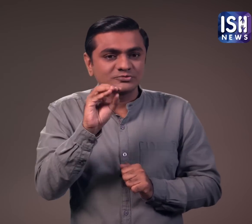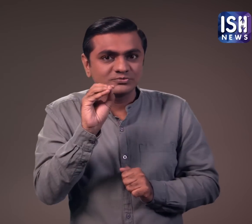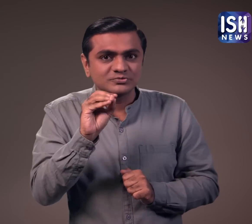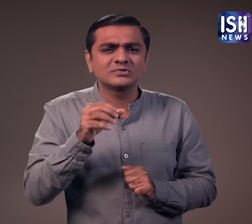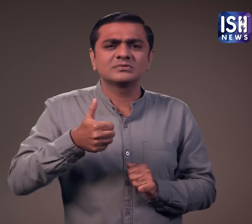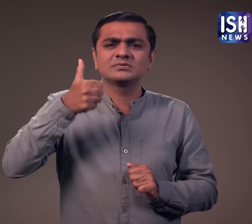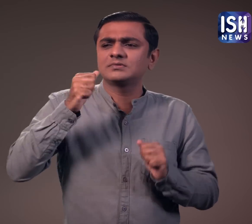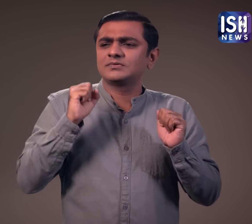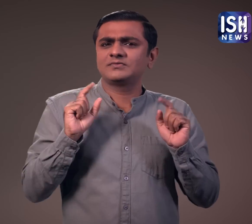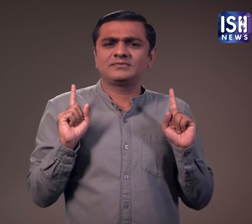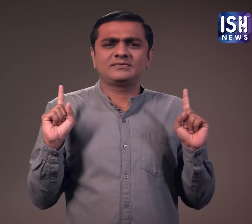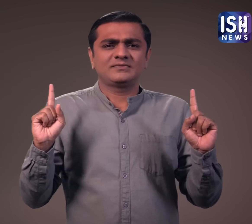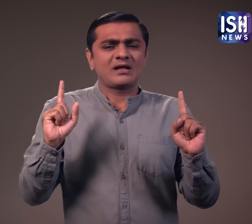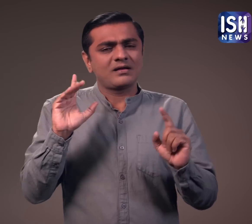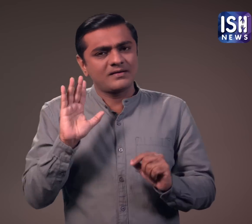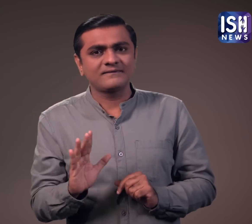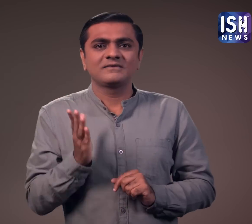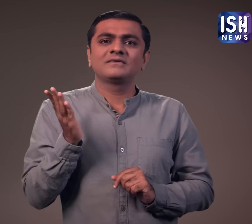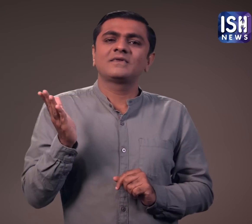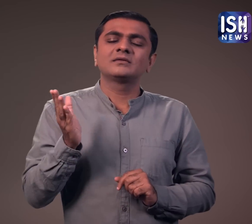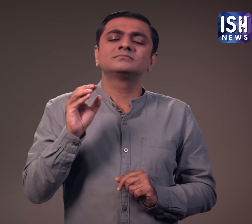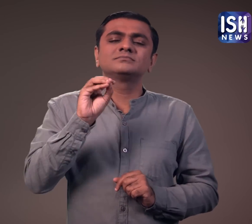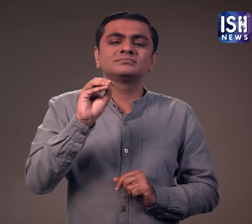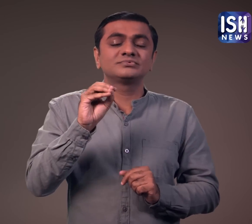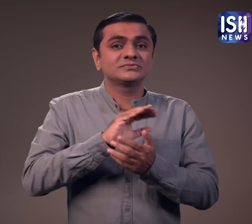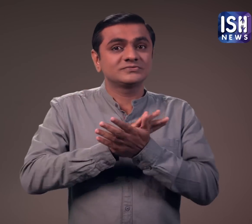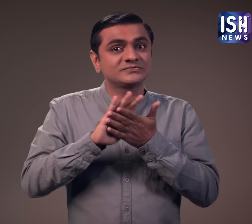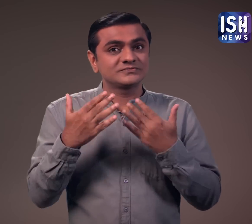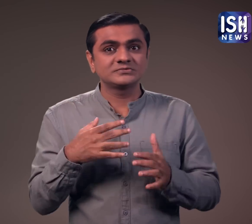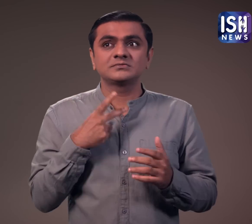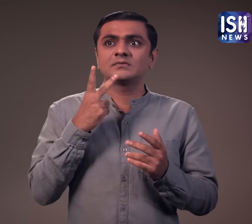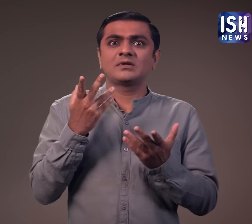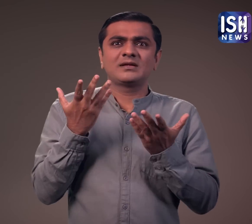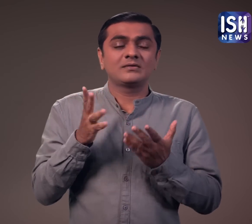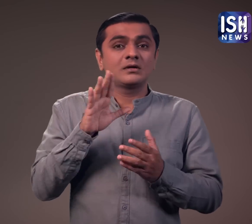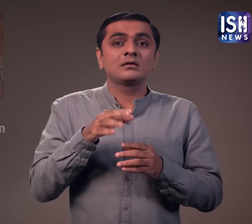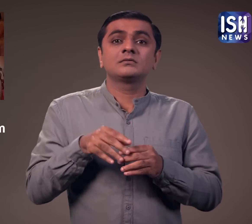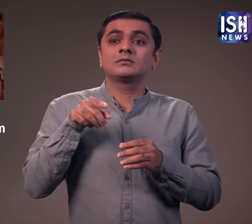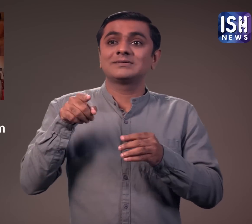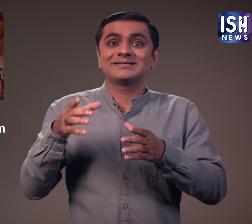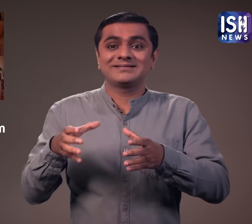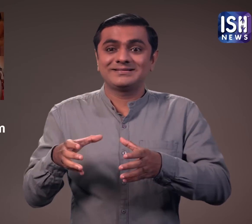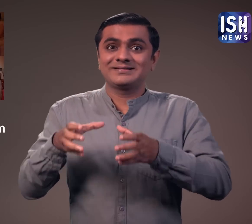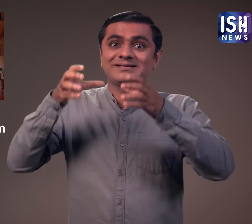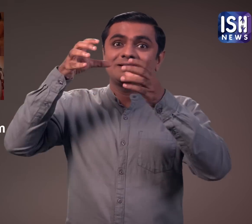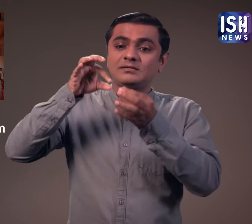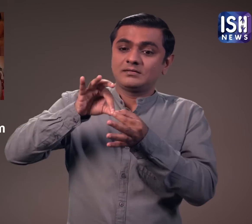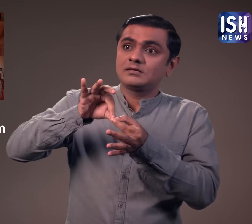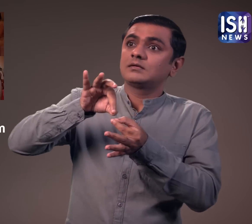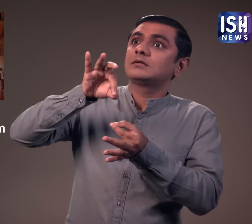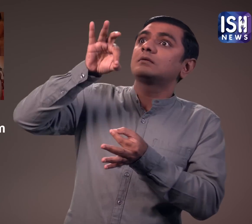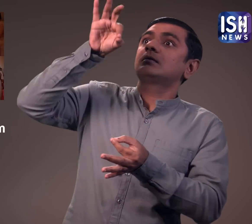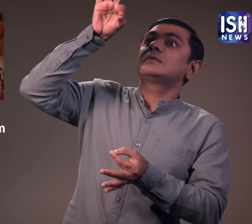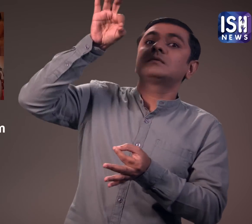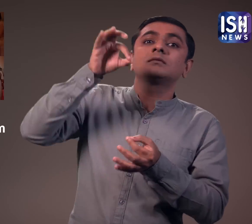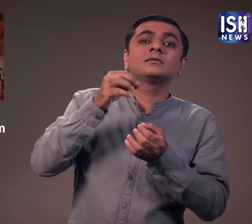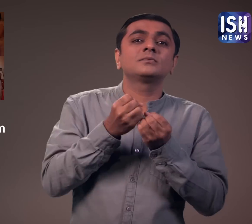लिया। प्रतीक 6.5